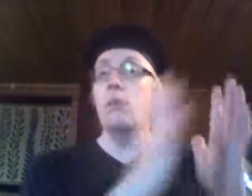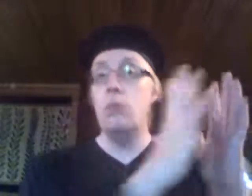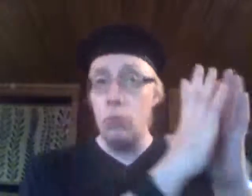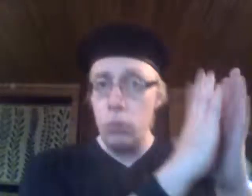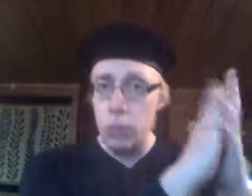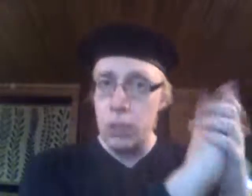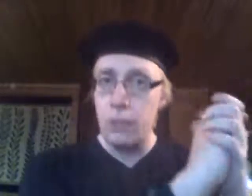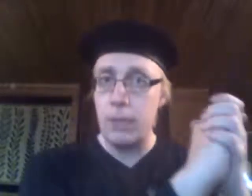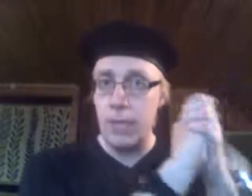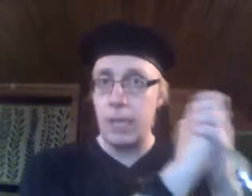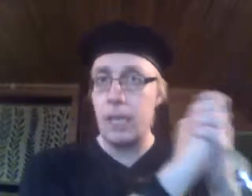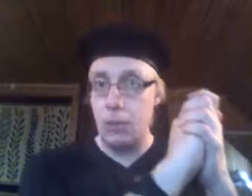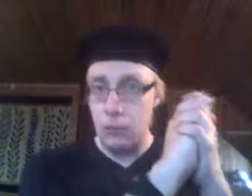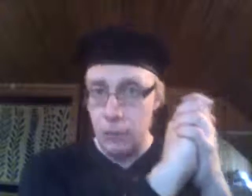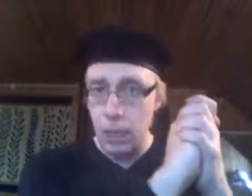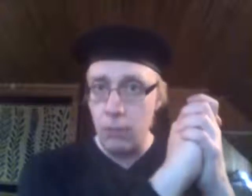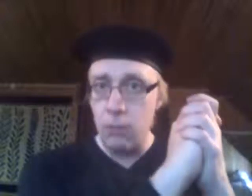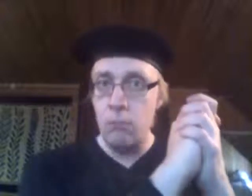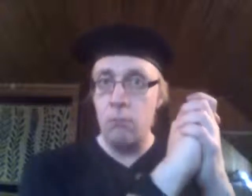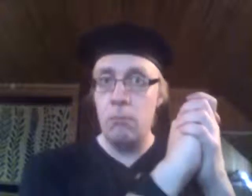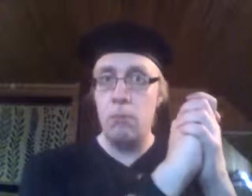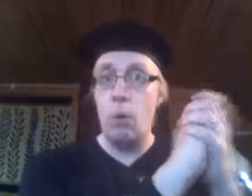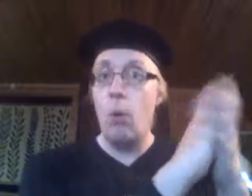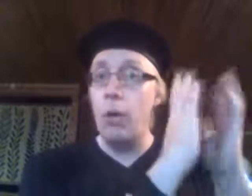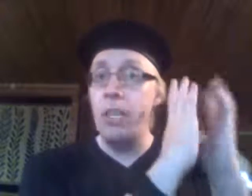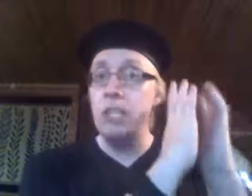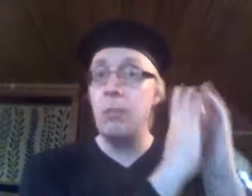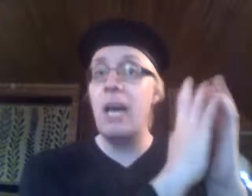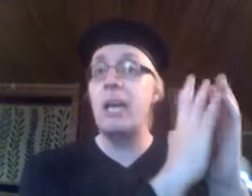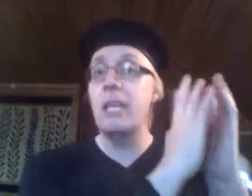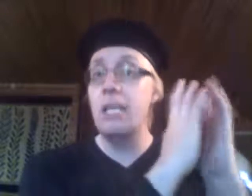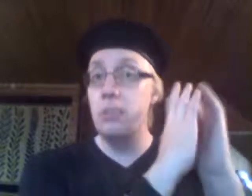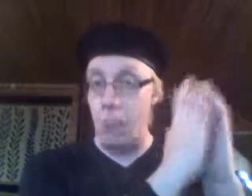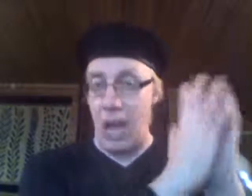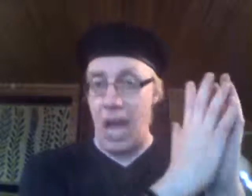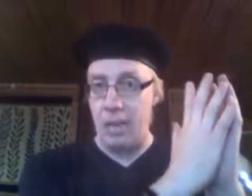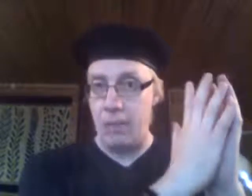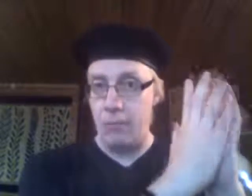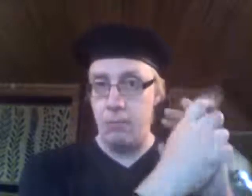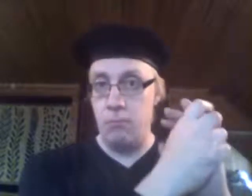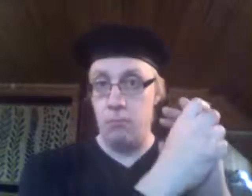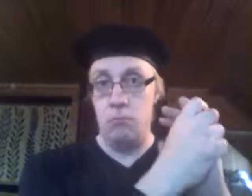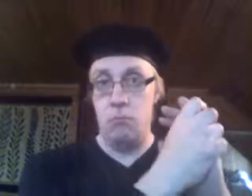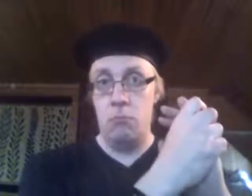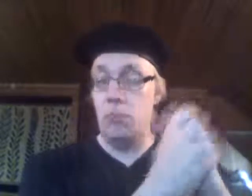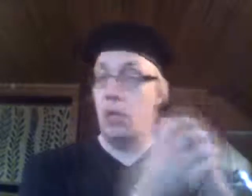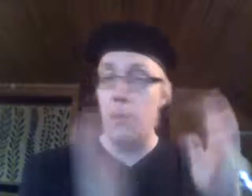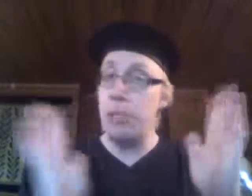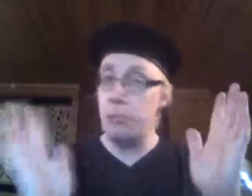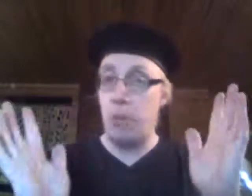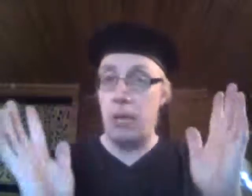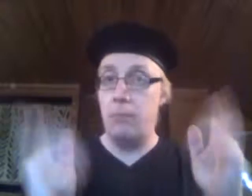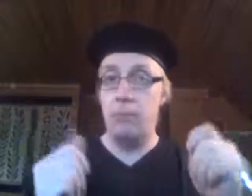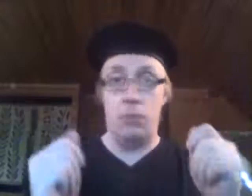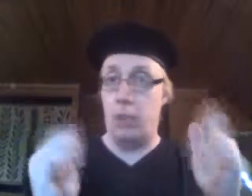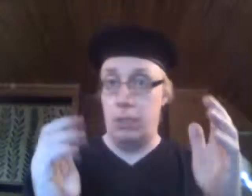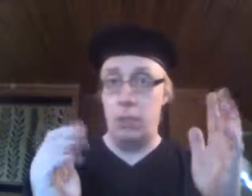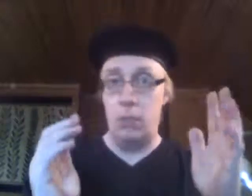yhdistävä tekijä on se, orange man is bad. Trump is bad. Se on fasisti.